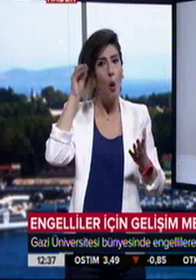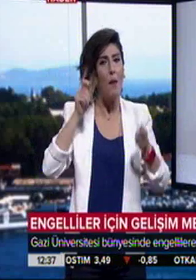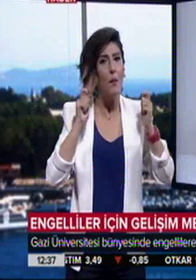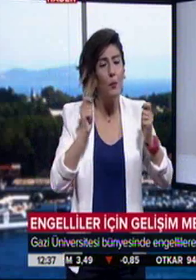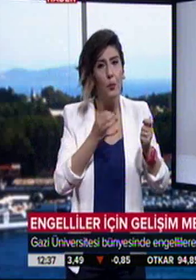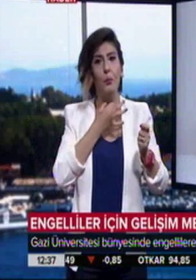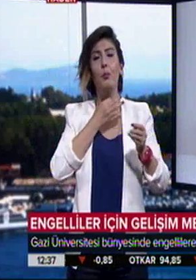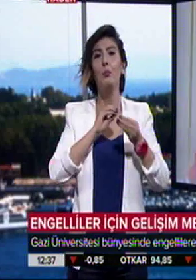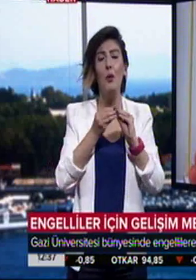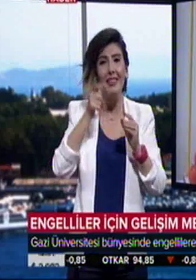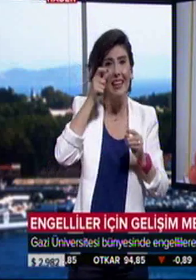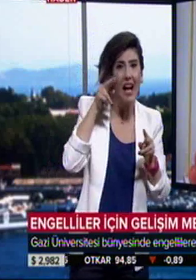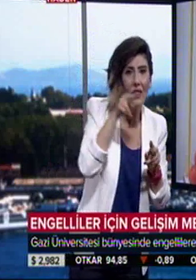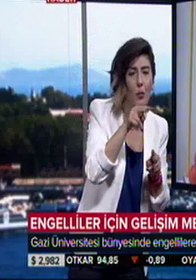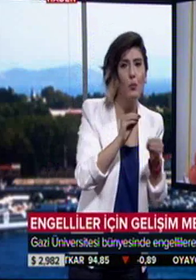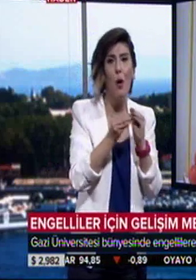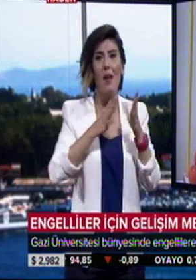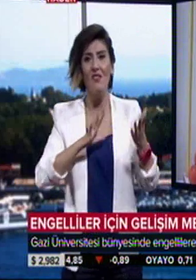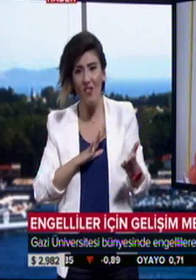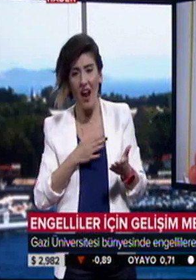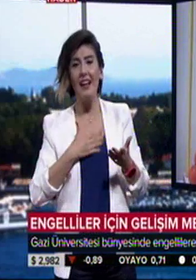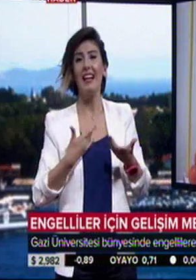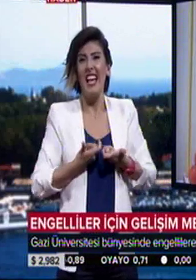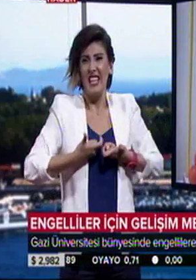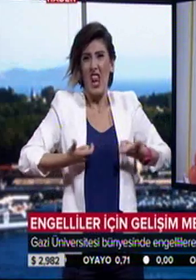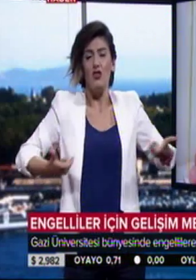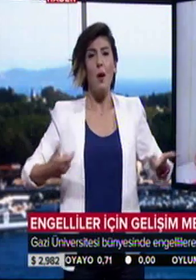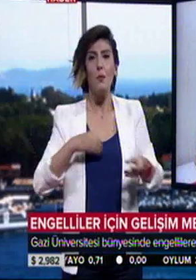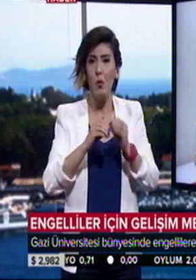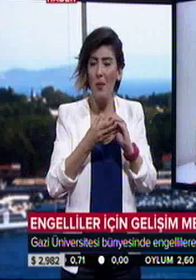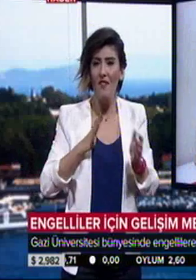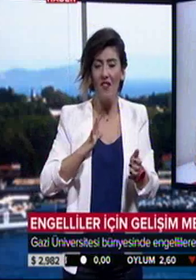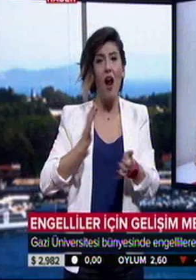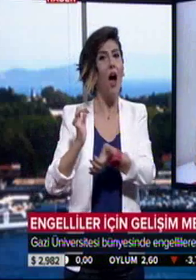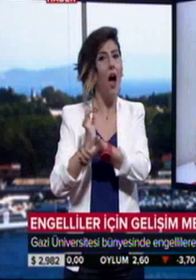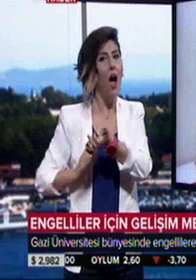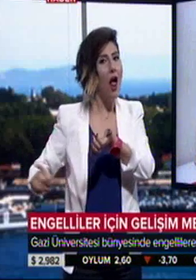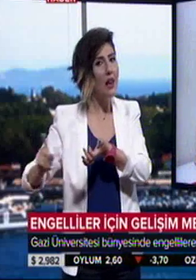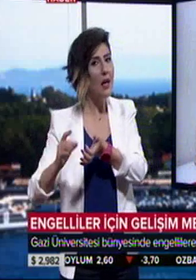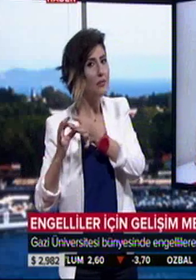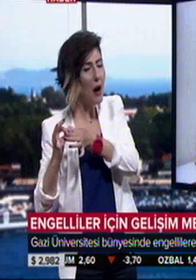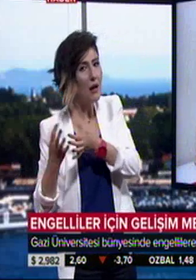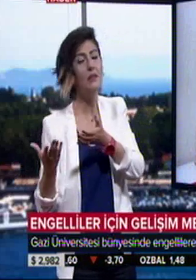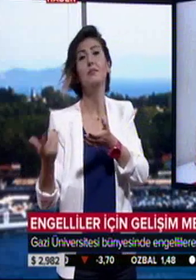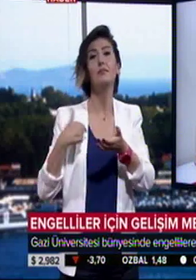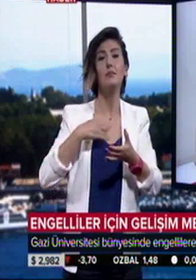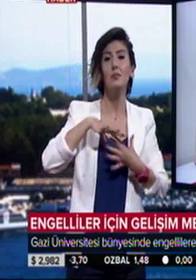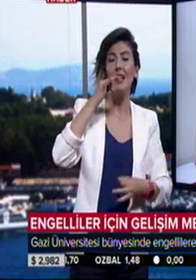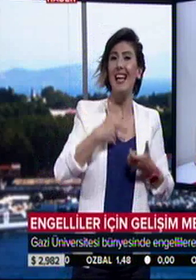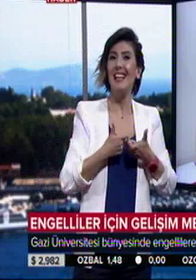problemleri olan çocuklar, gelişimsel problemleri olan çocuklarda aileye özgü, çocuğa özgü gelişimi destekleyici çalışmalar